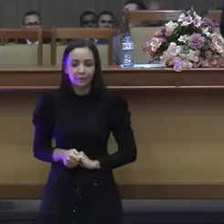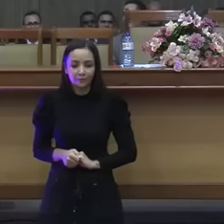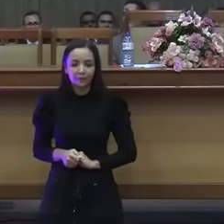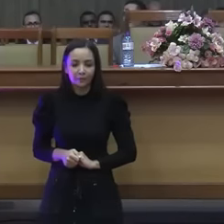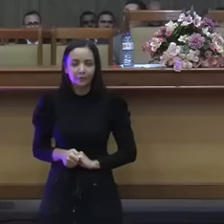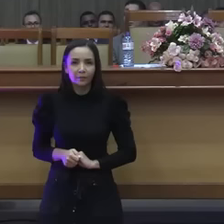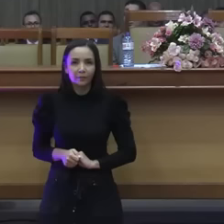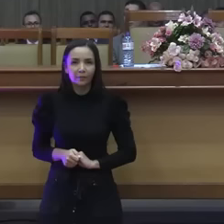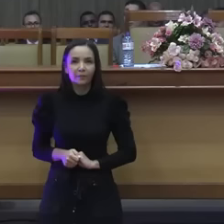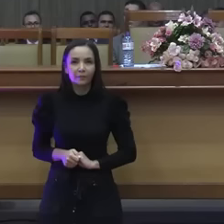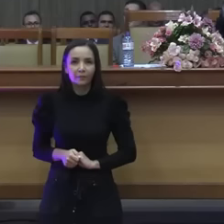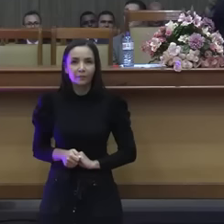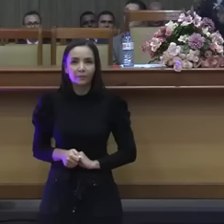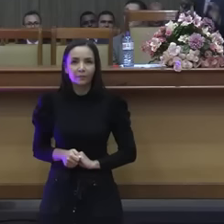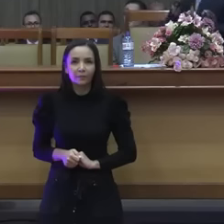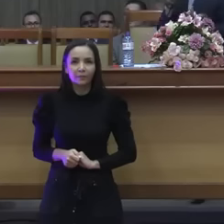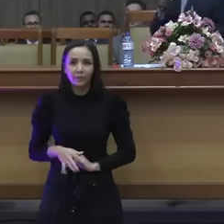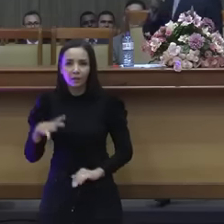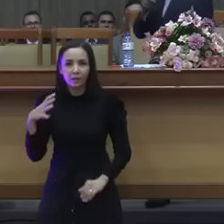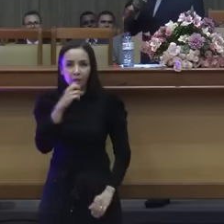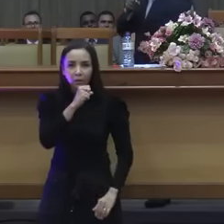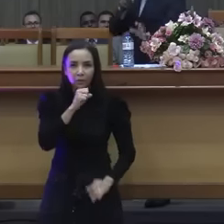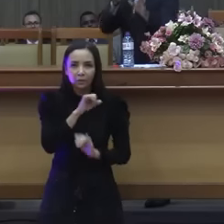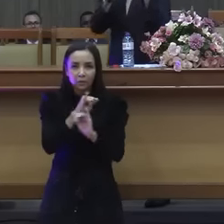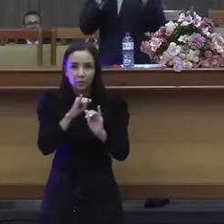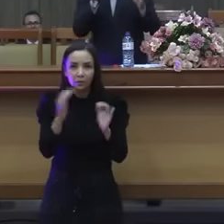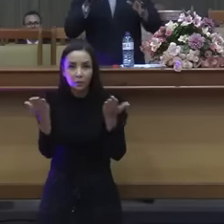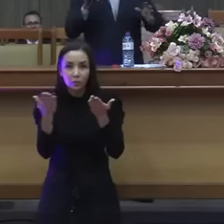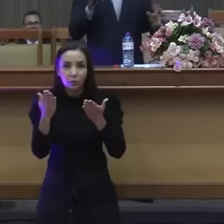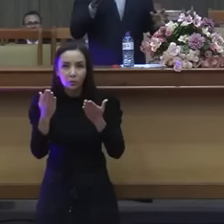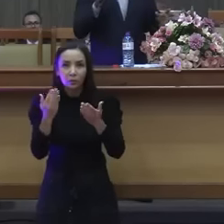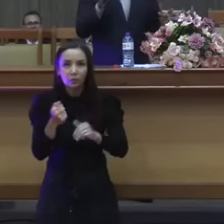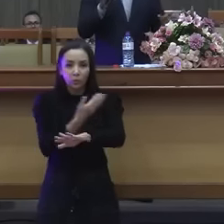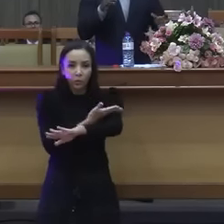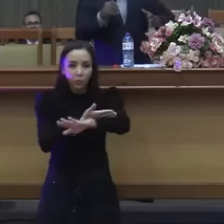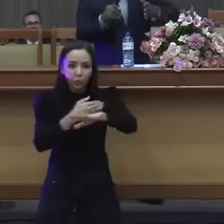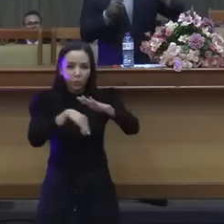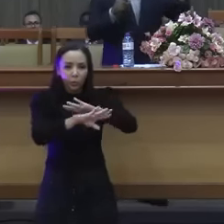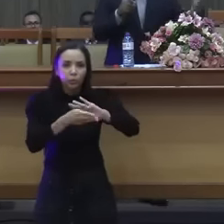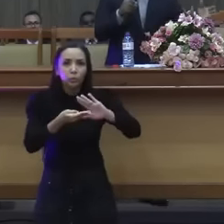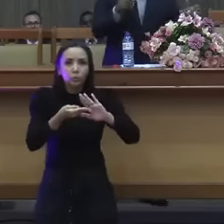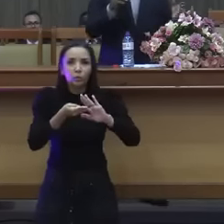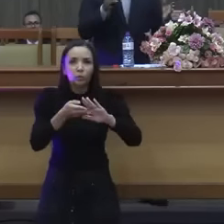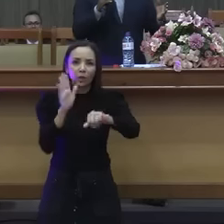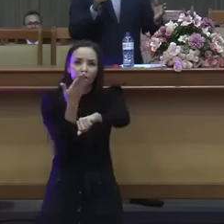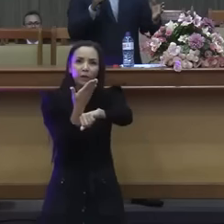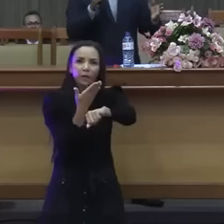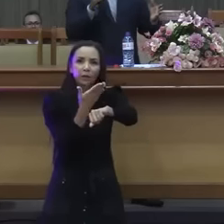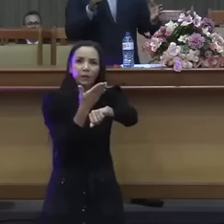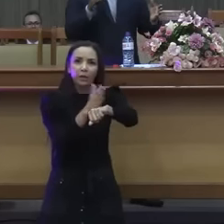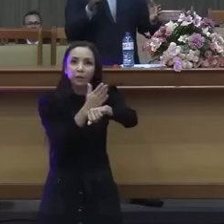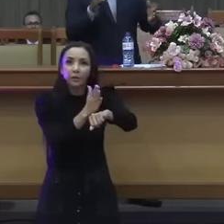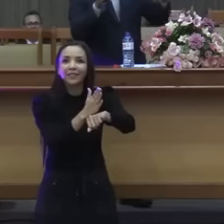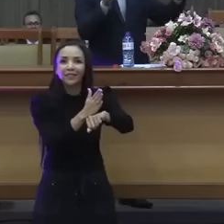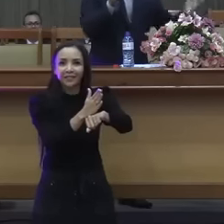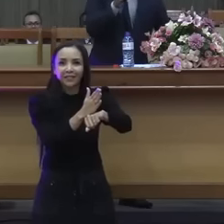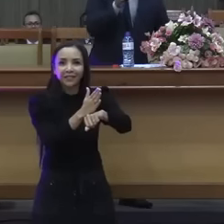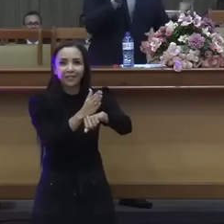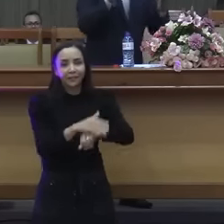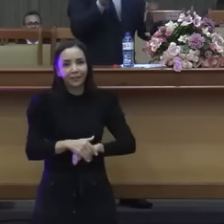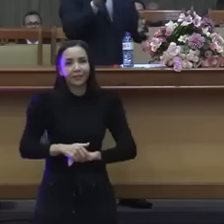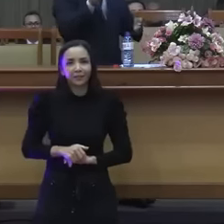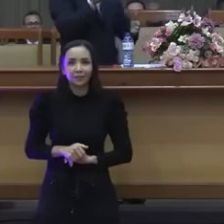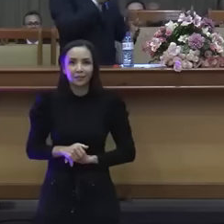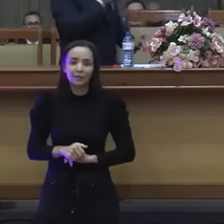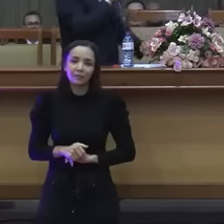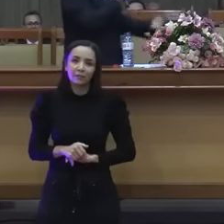Então deixa eu dizer uma coisa para vocês aqui hoje. Costumo é um hábito, é uma prática e ainda que não